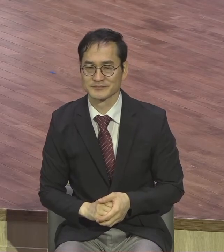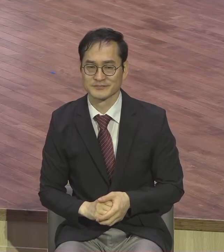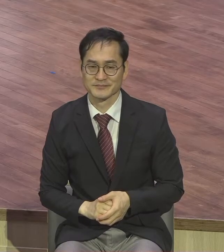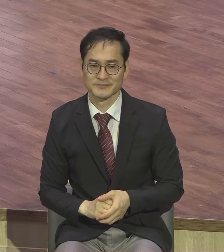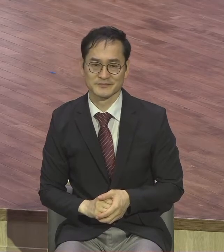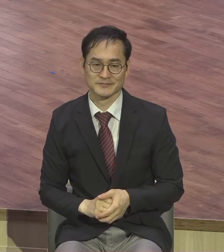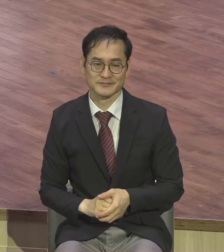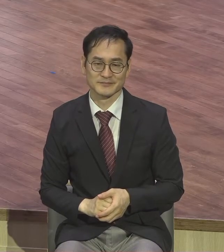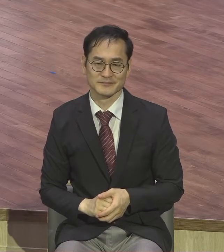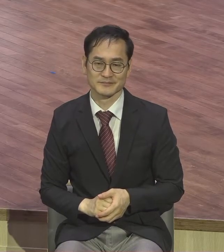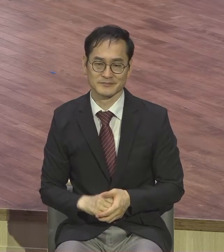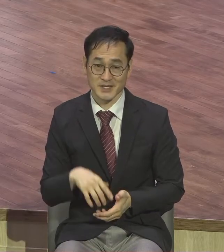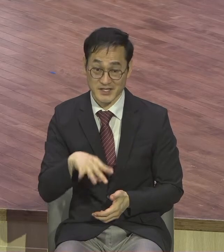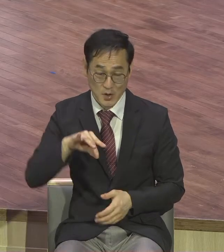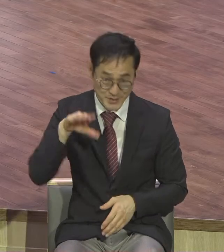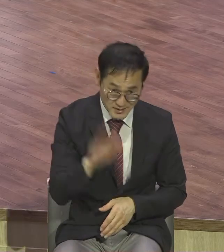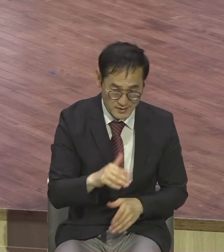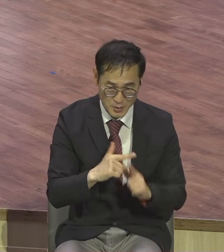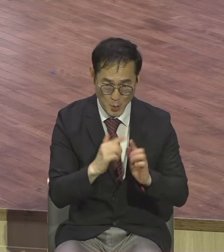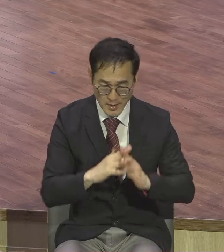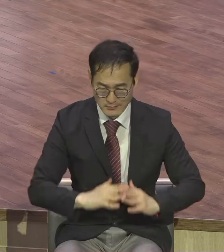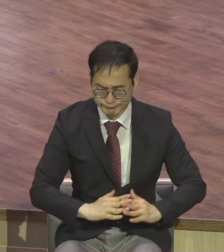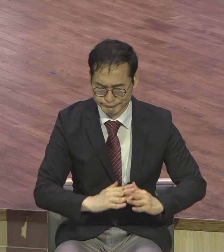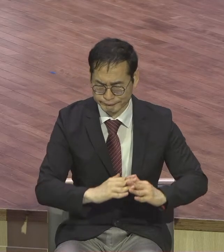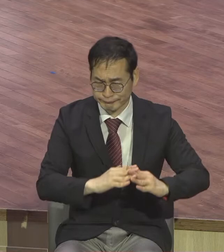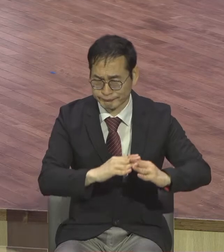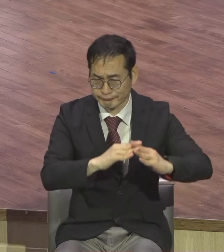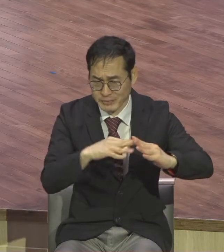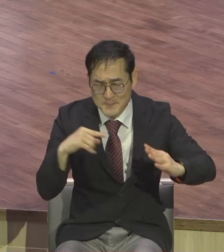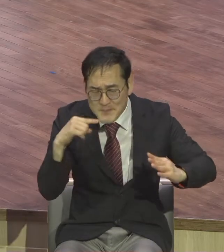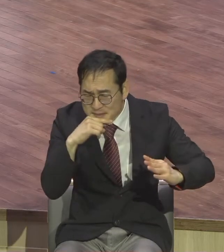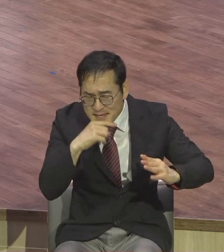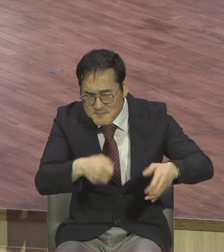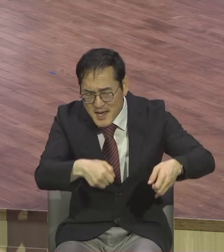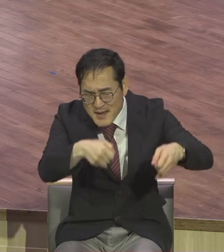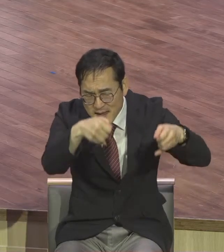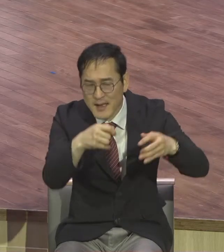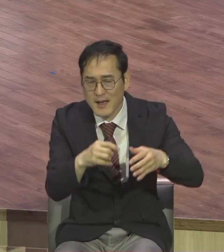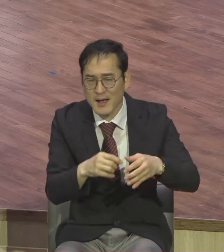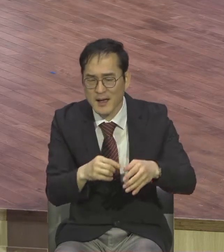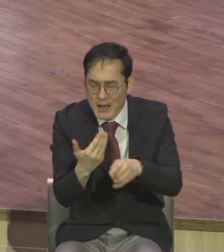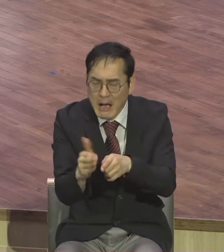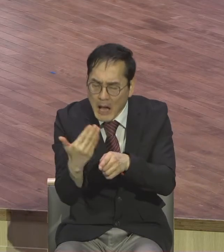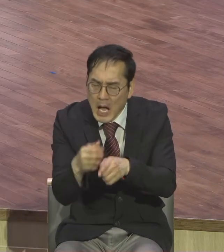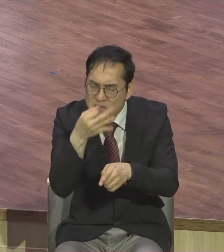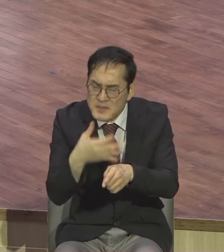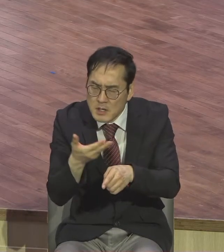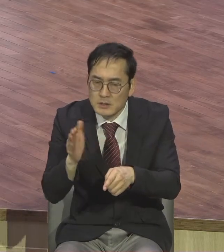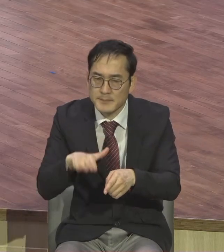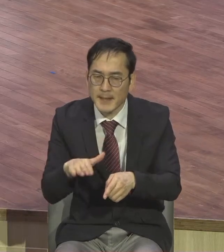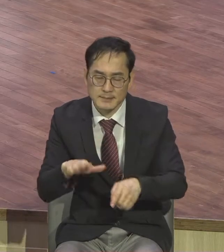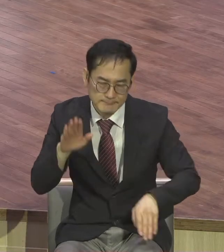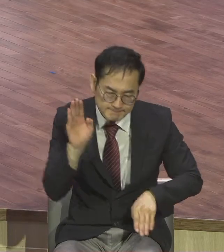완성시켜주셨습니다 여러분 제일 중요합니다 첫 발걸음을 내딛는 게 중요해요 첫 발걸음